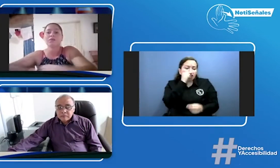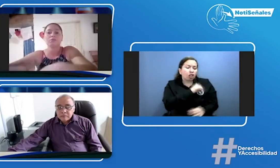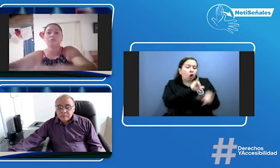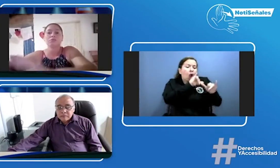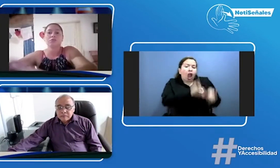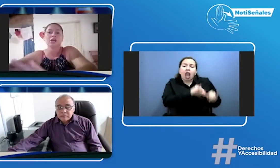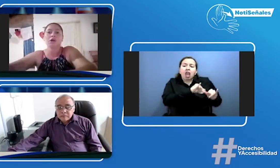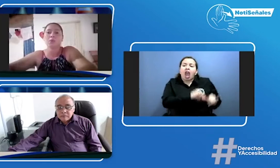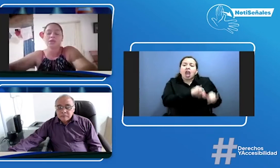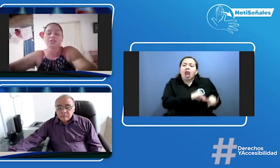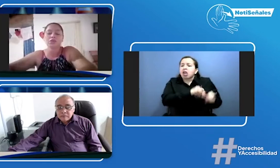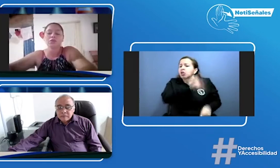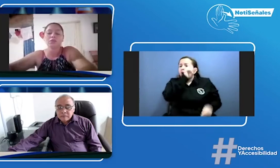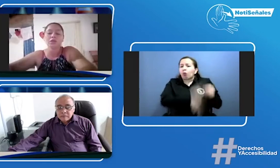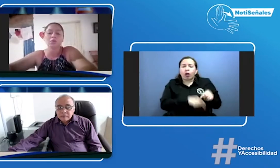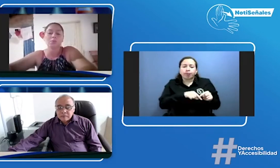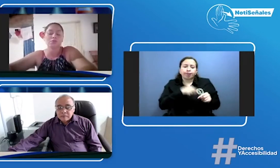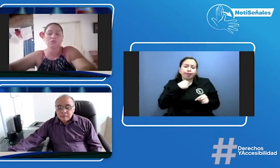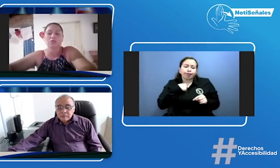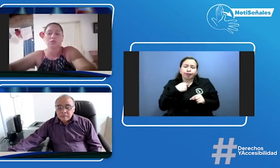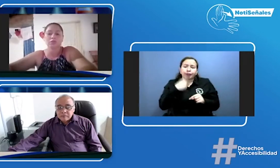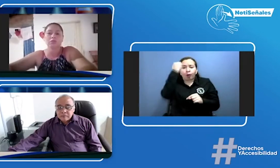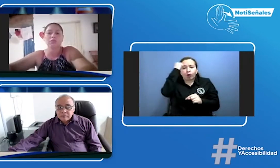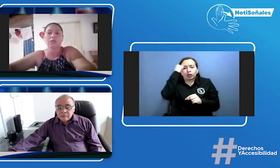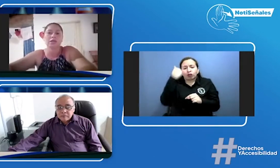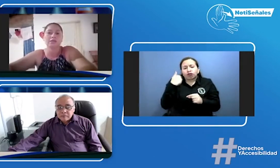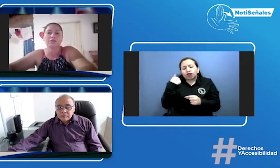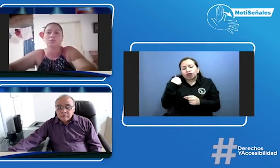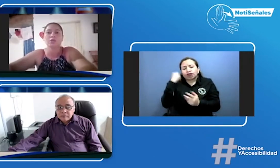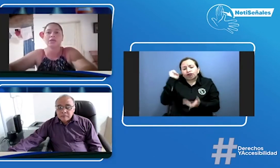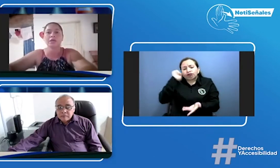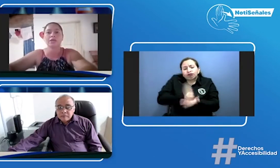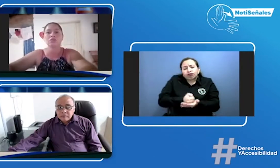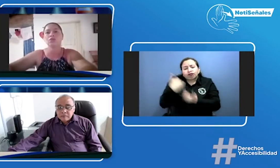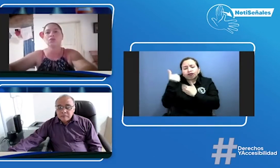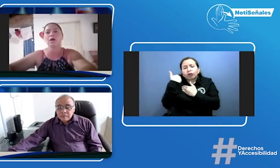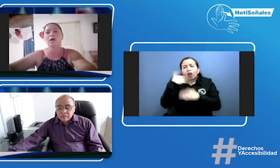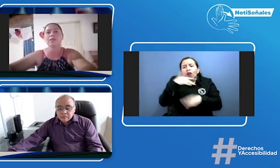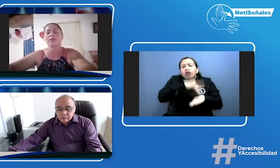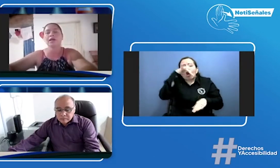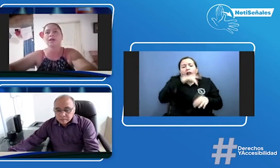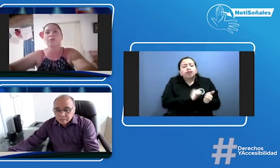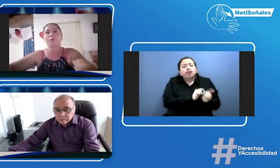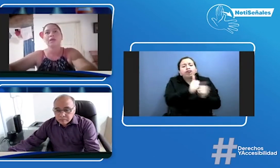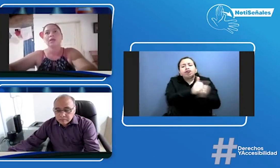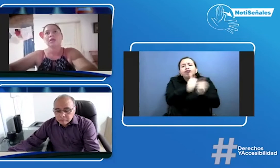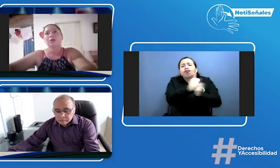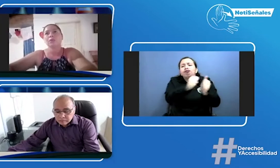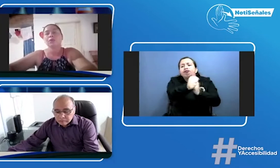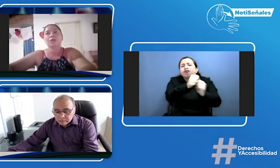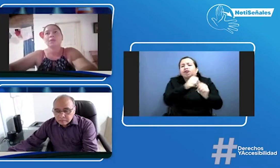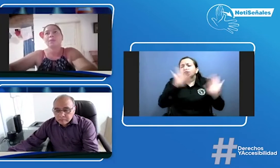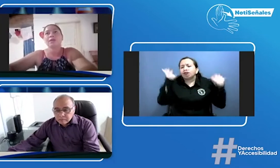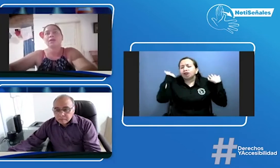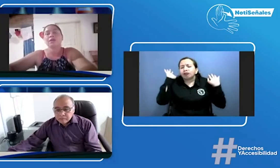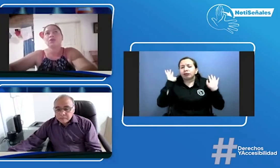es la obligación de los profesores no pueden quedar esos niños ahí estancados como tal no aprenden ellos no